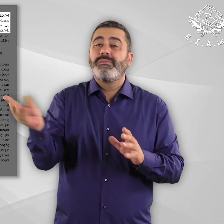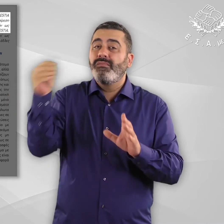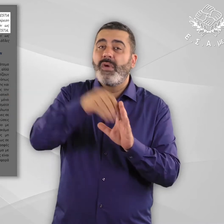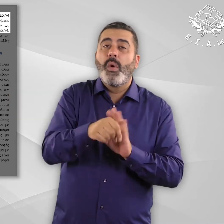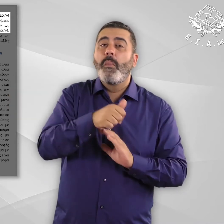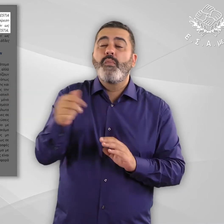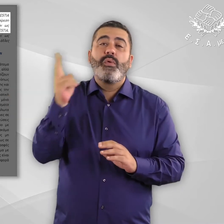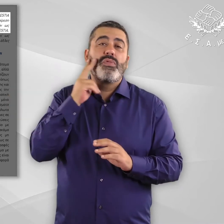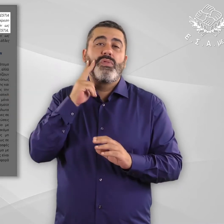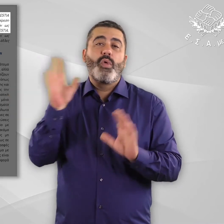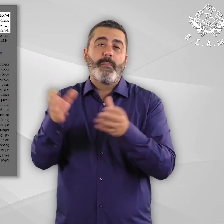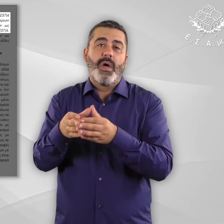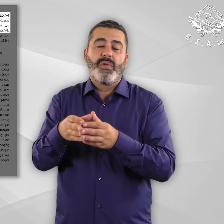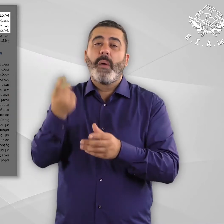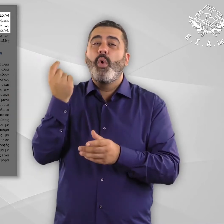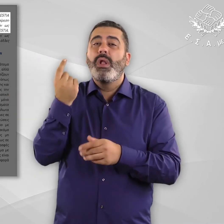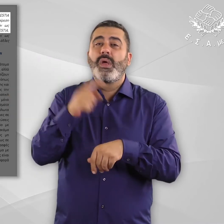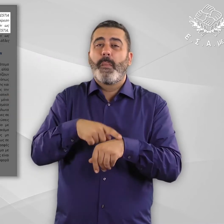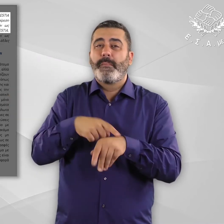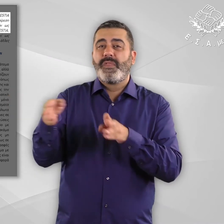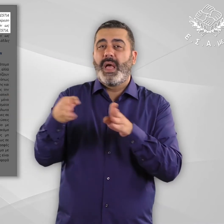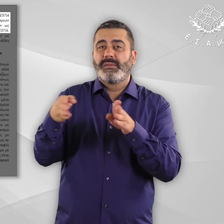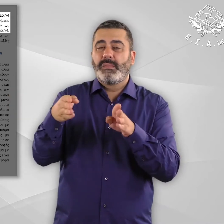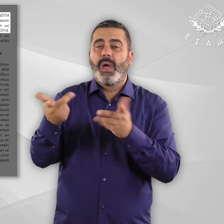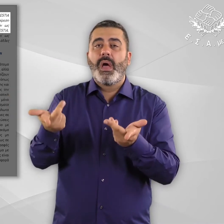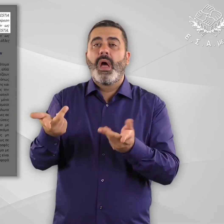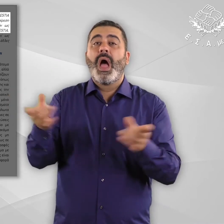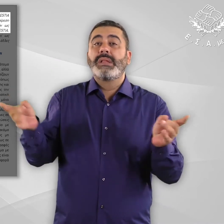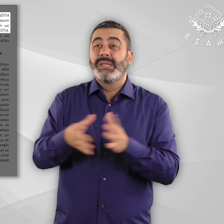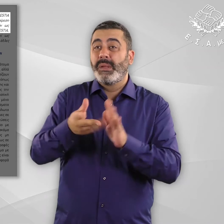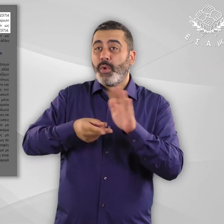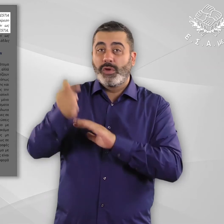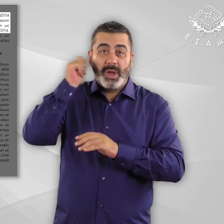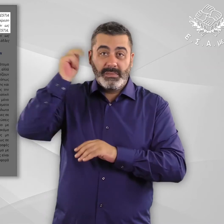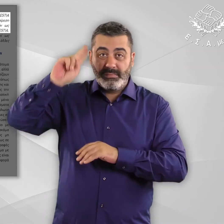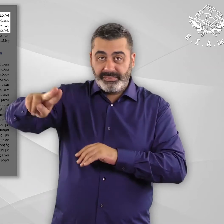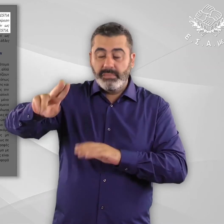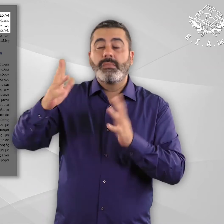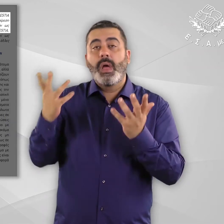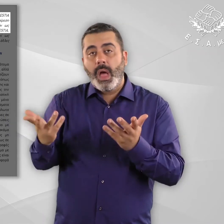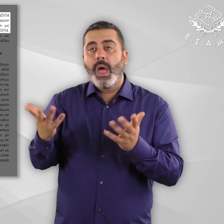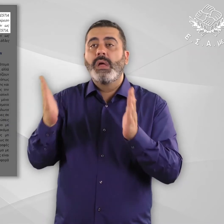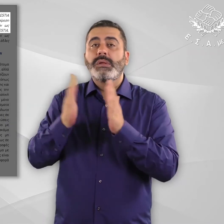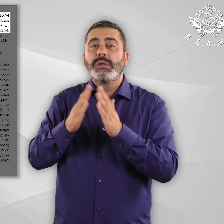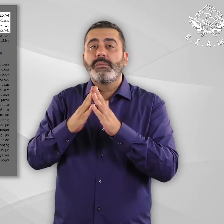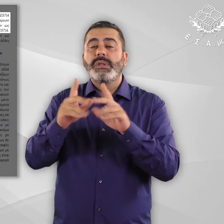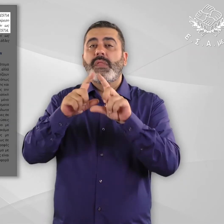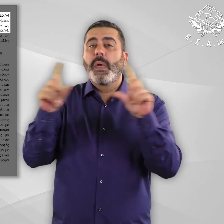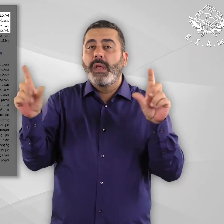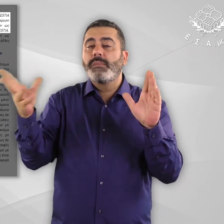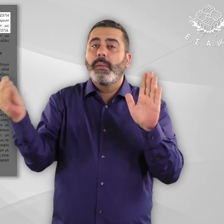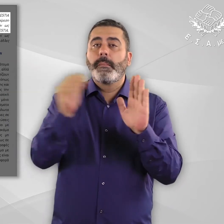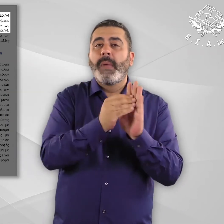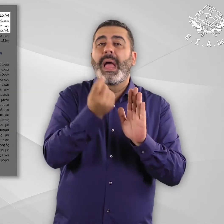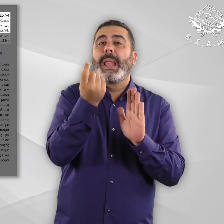ευάλωτοι αιτούντες άσυλο, και κατ' εξαίρεση για περιορισμένο χρονικό διάστημα όσοι αναγνωριστούν ως πρόσφυγες και ζουν ήδη σε